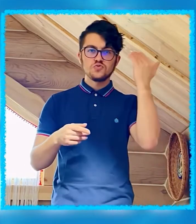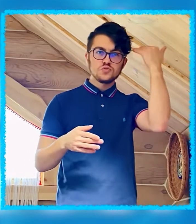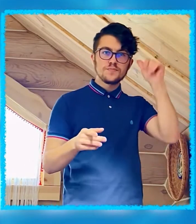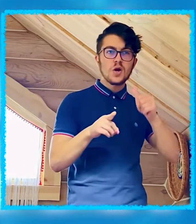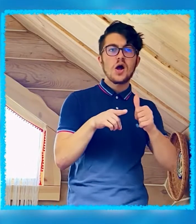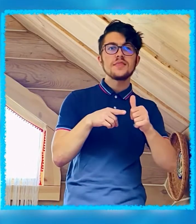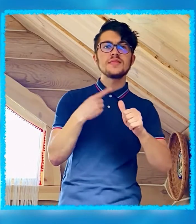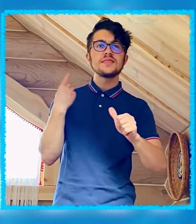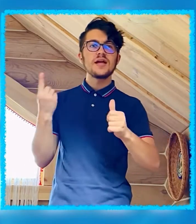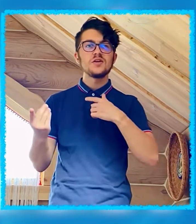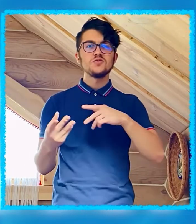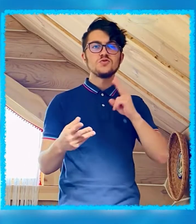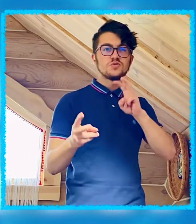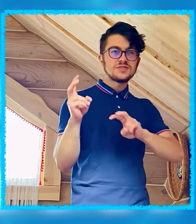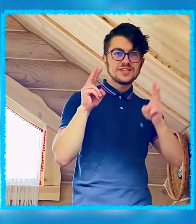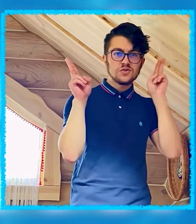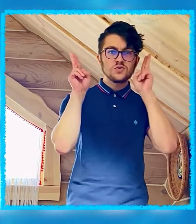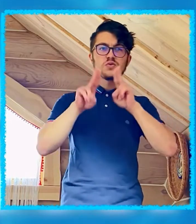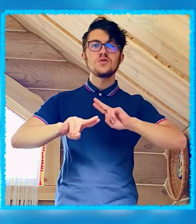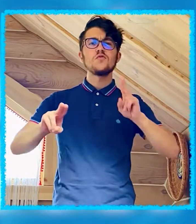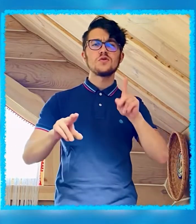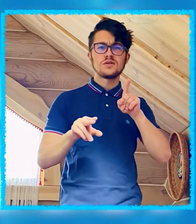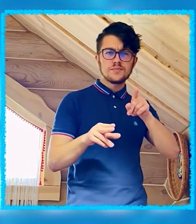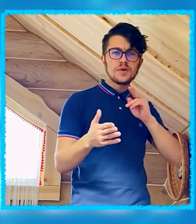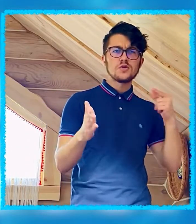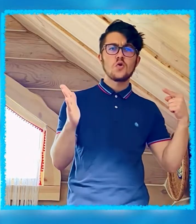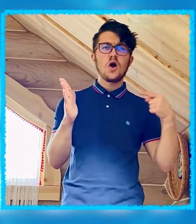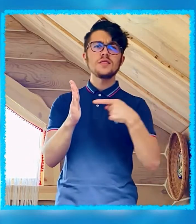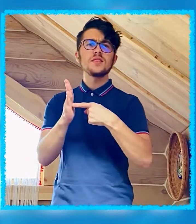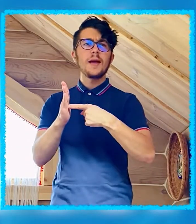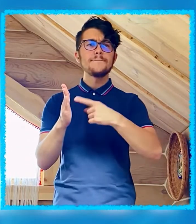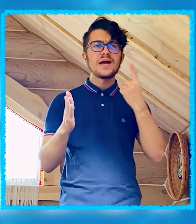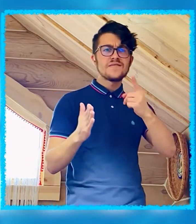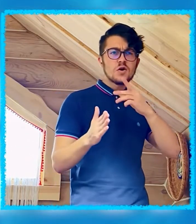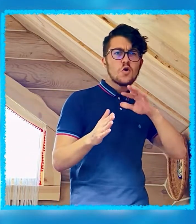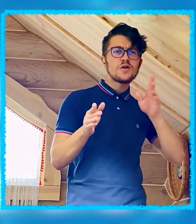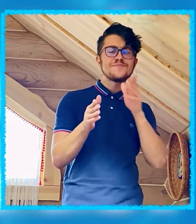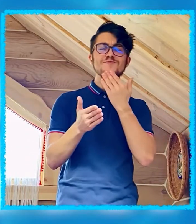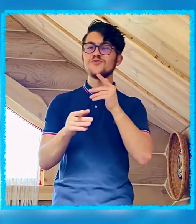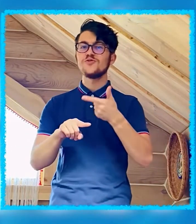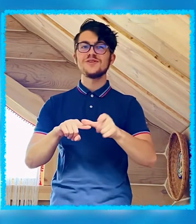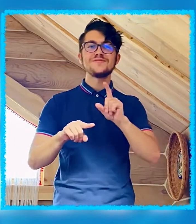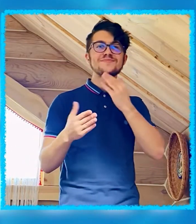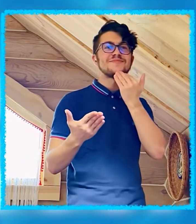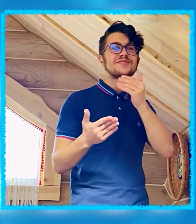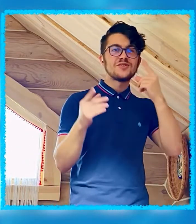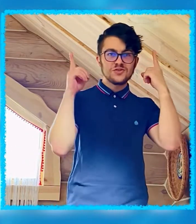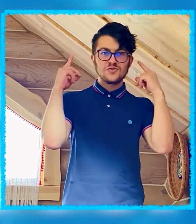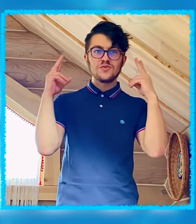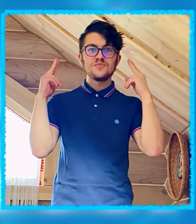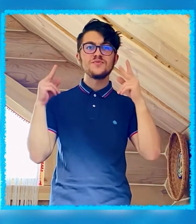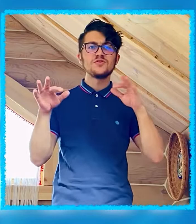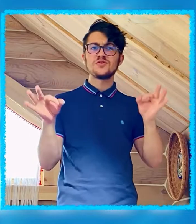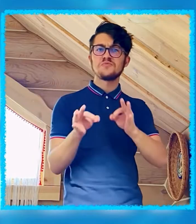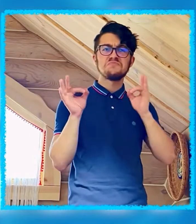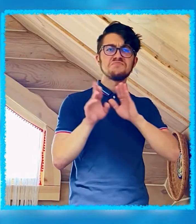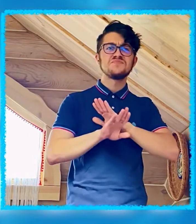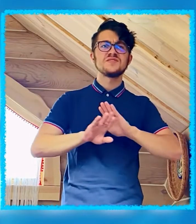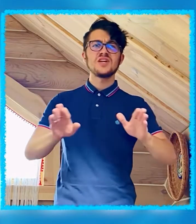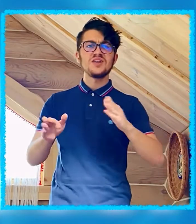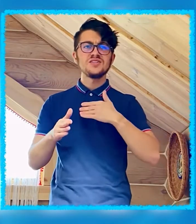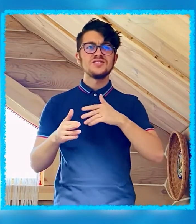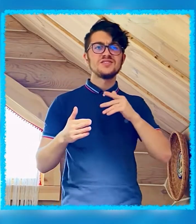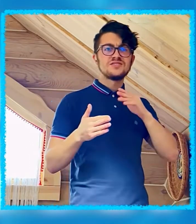Из чужих имен Я еще не знаю На кого же попадет Первый очень милый Но прическа ни о чем Я,